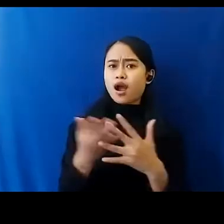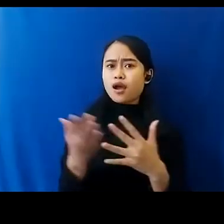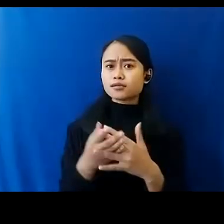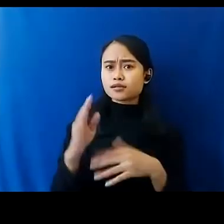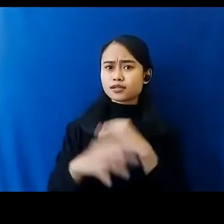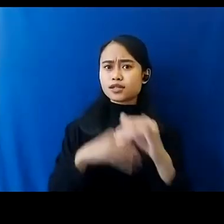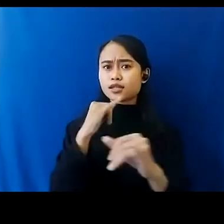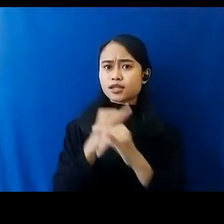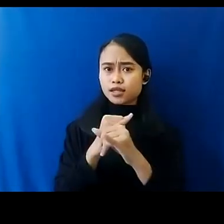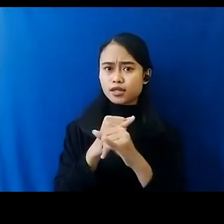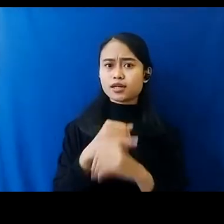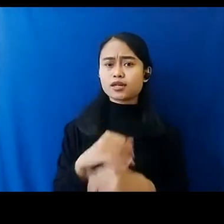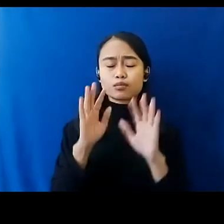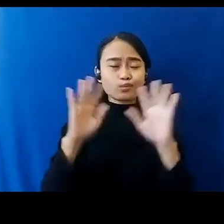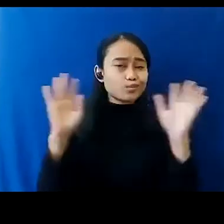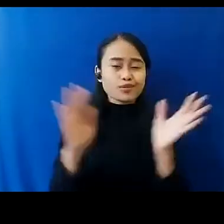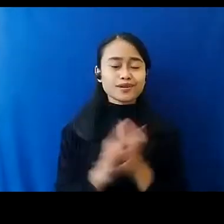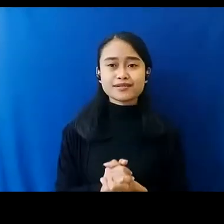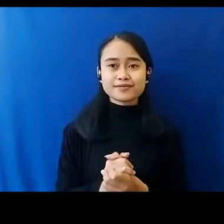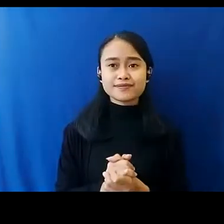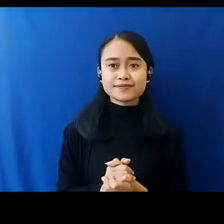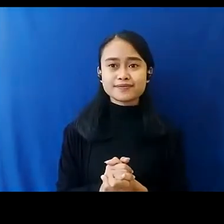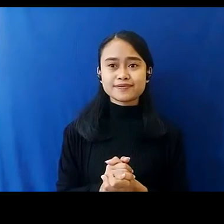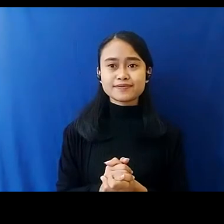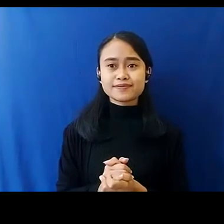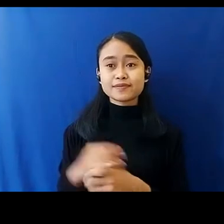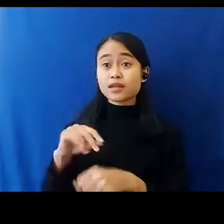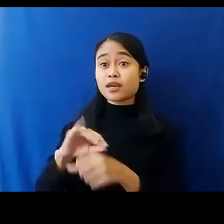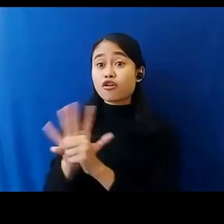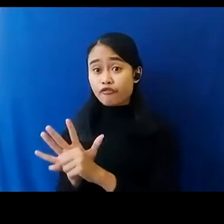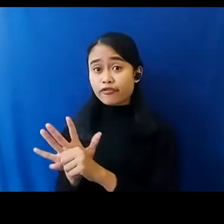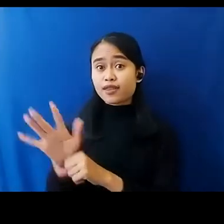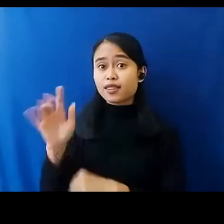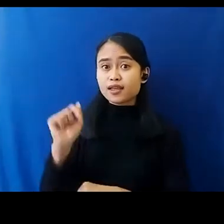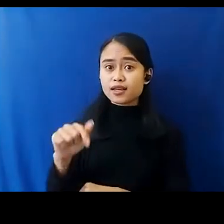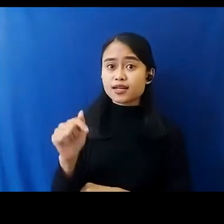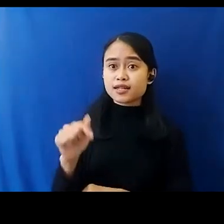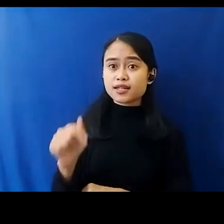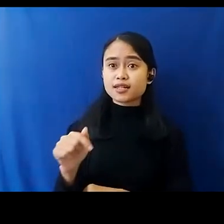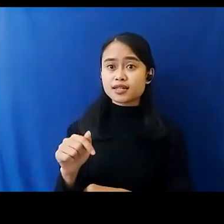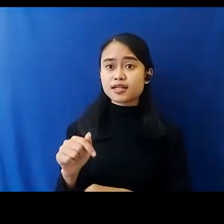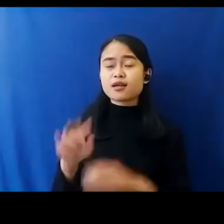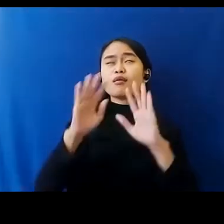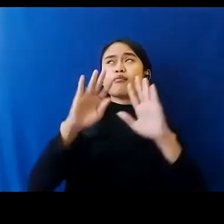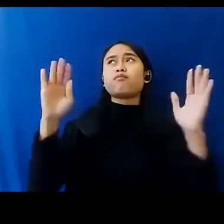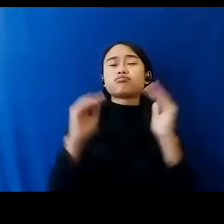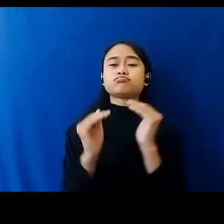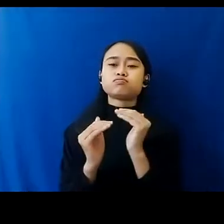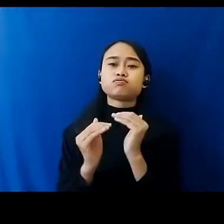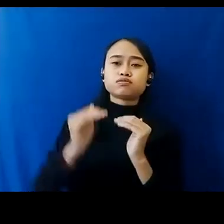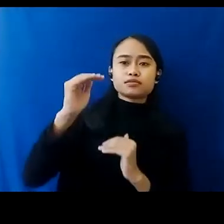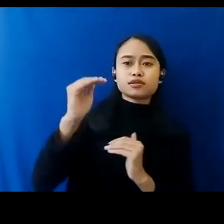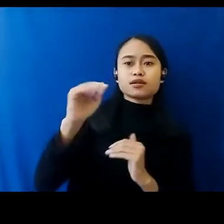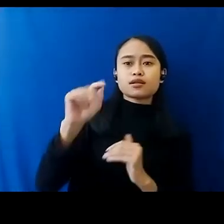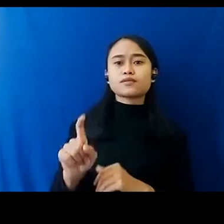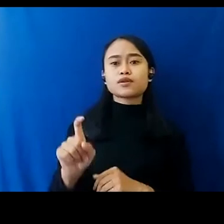Berselancar Di Dunia Maya Di Masa Pandemi COVID Terdapat Banyak Peningkatan Penggunaan Internet Pada Anak